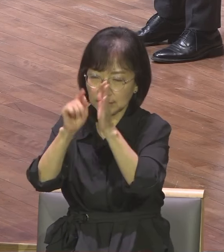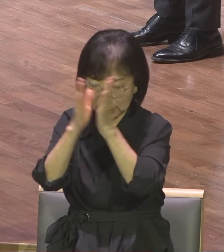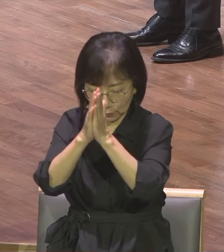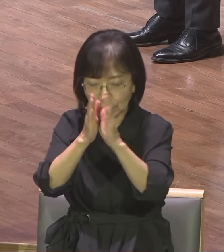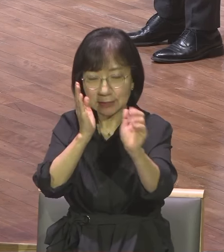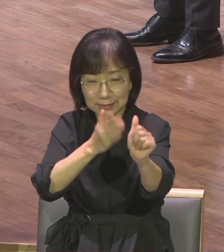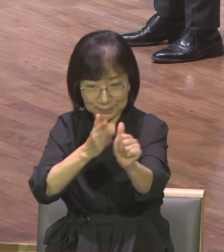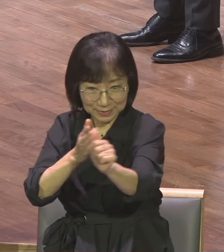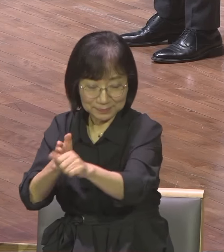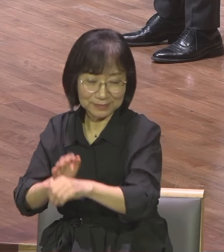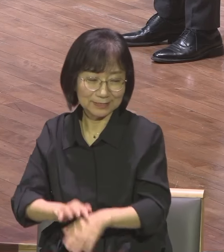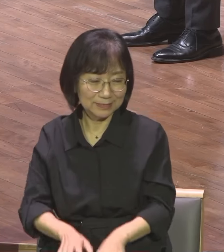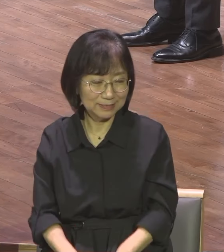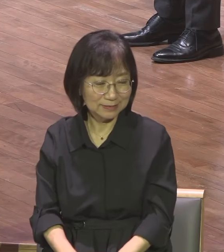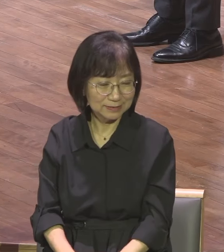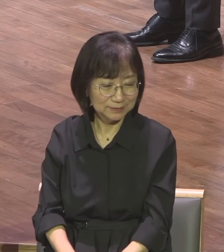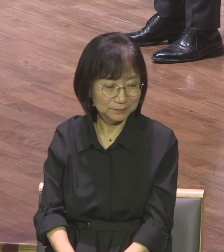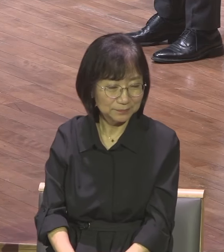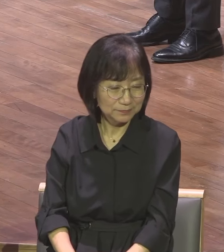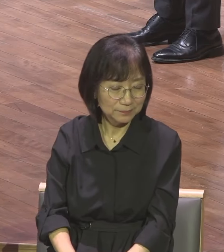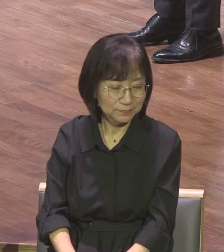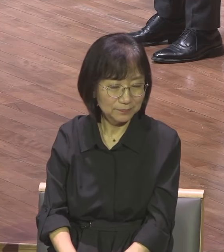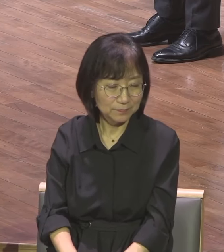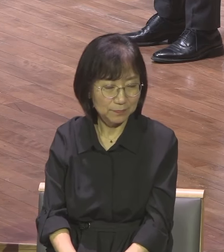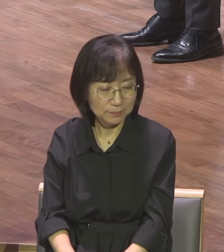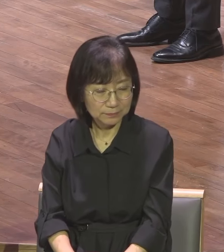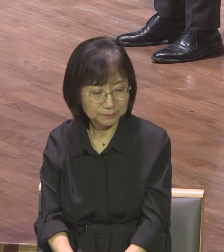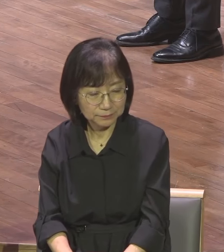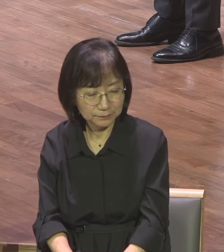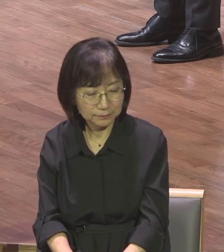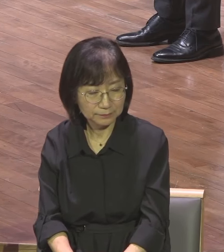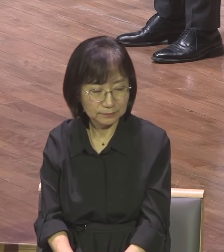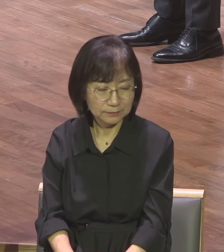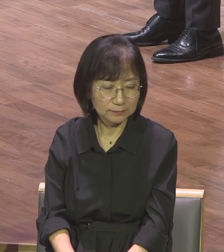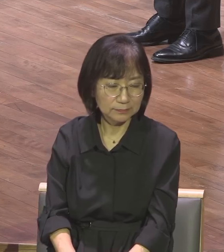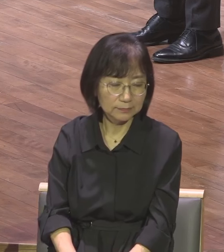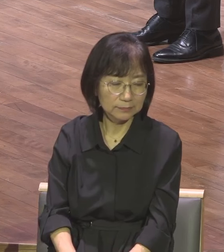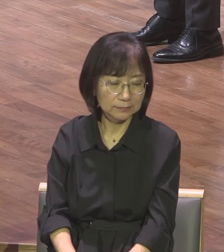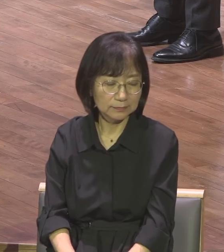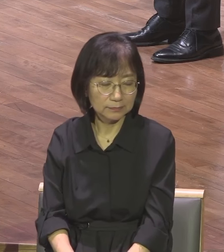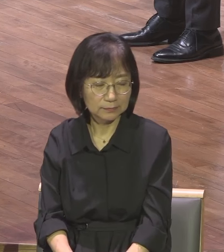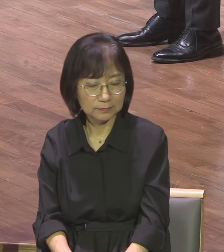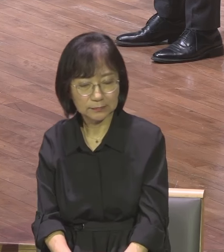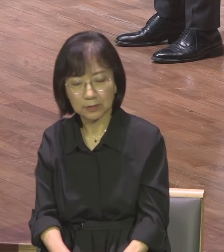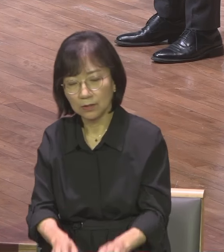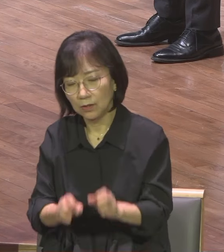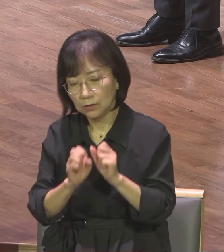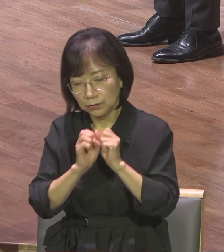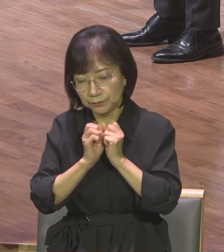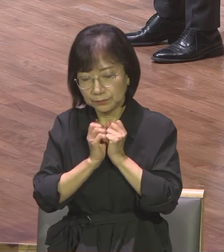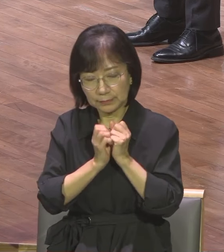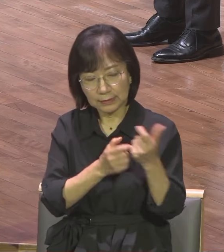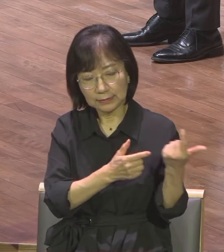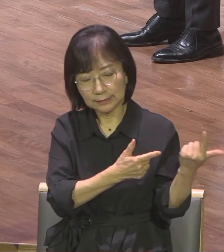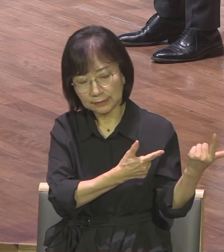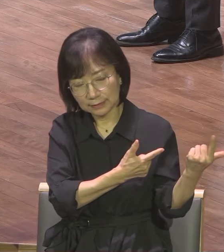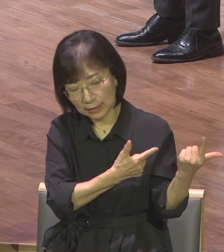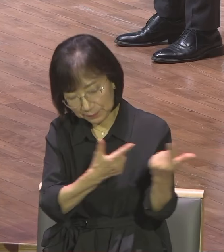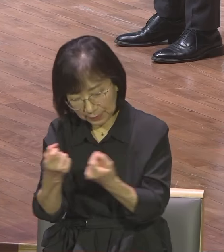오른손을 들고 하나님 실은케 하여 주옵소서 전도자로 살겨 하여 주옵소서 다시 한번 주여 크게 외치고 기도하겠습니다